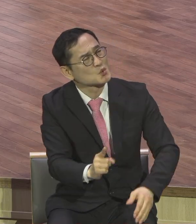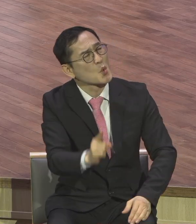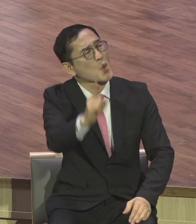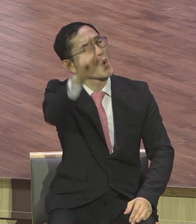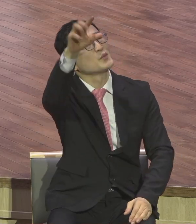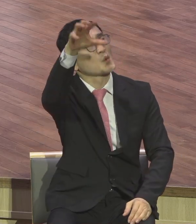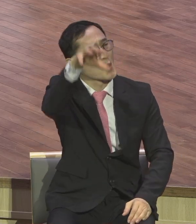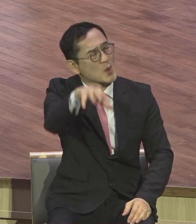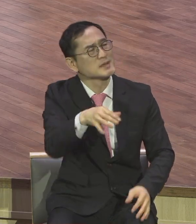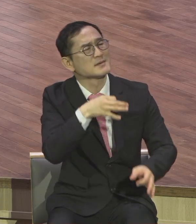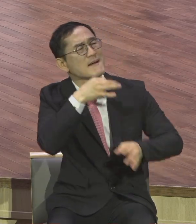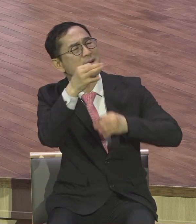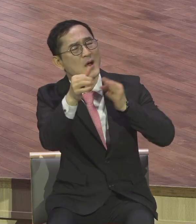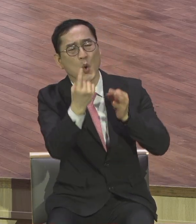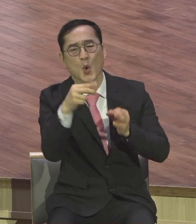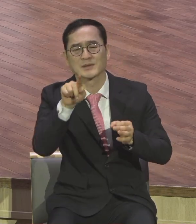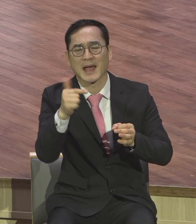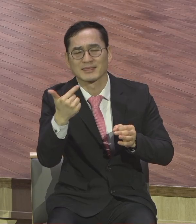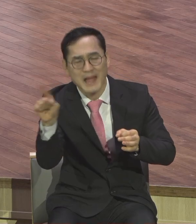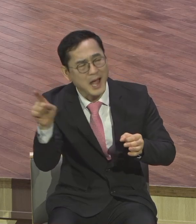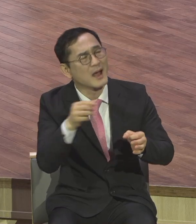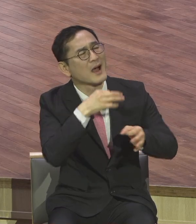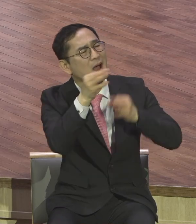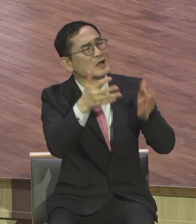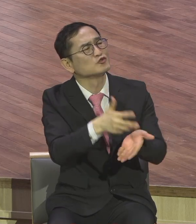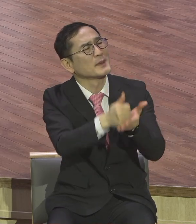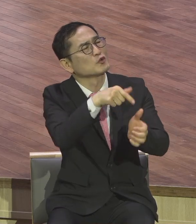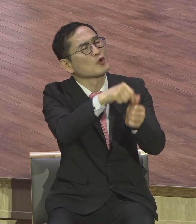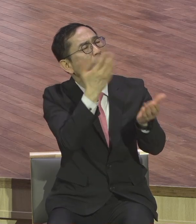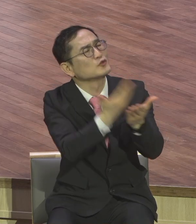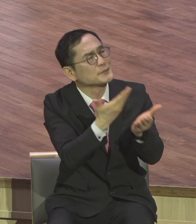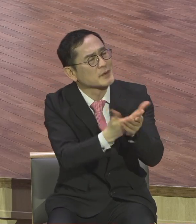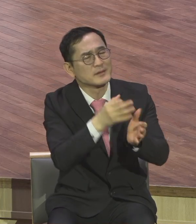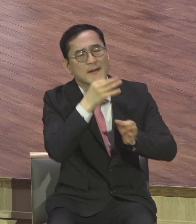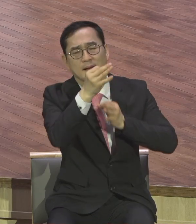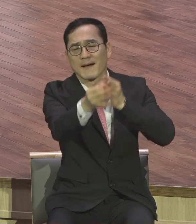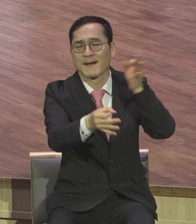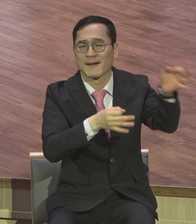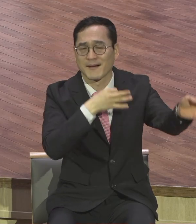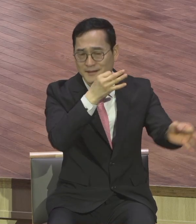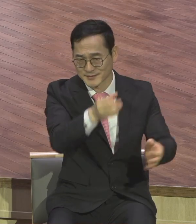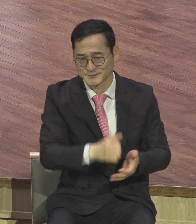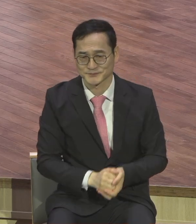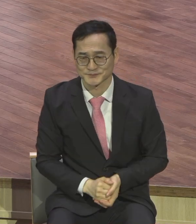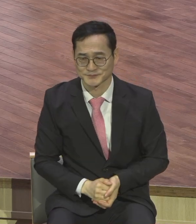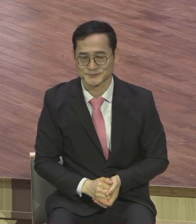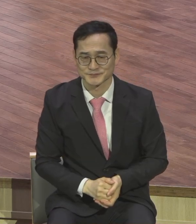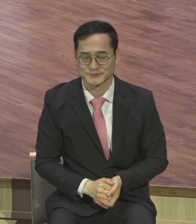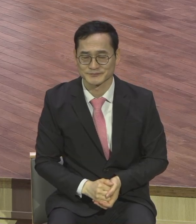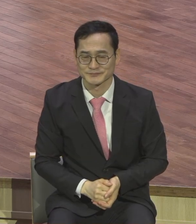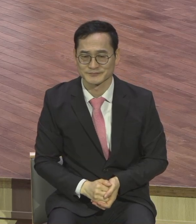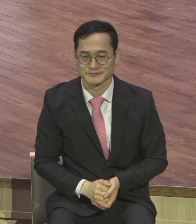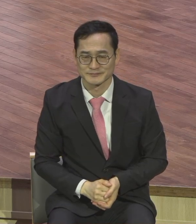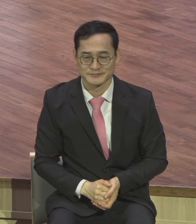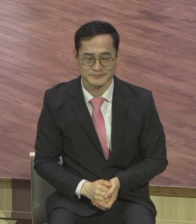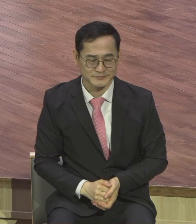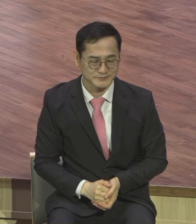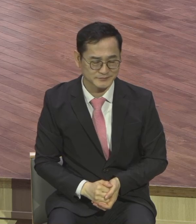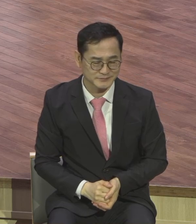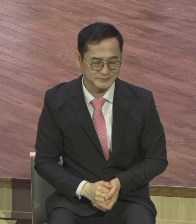예수님께서 드디어 나귀 새끼를 그렇게 타시고 예루살렘에 입성을 하십니다 8절을 보면 백성들이 그들의